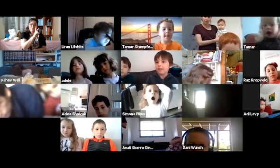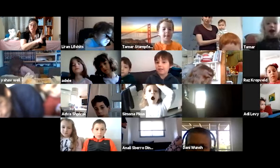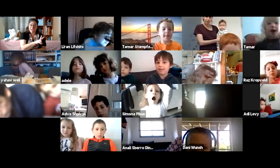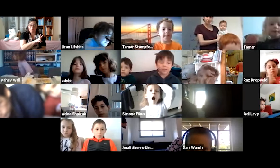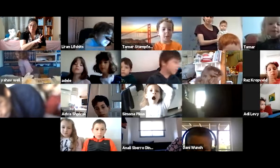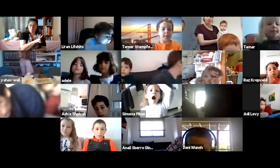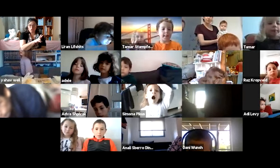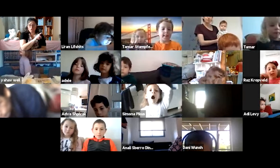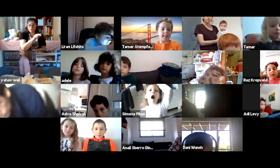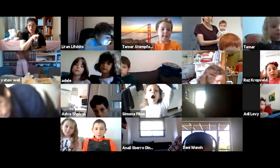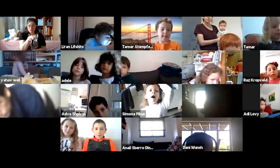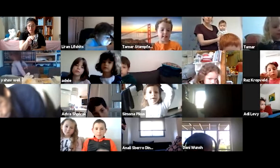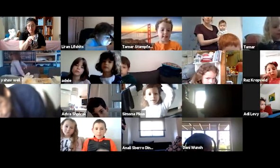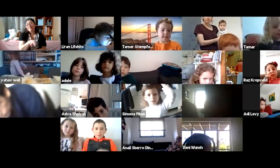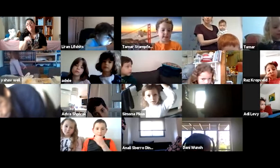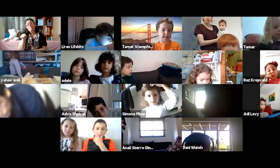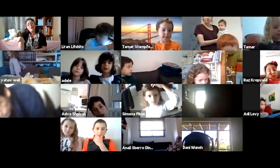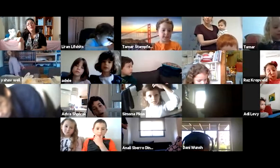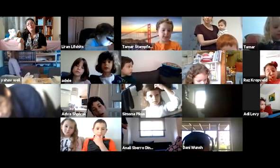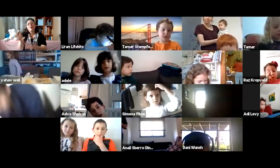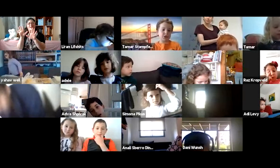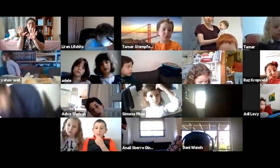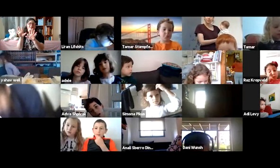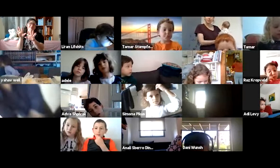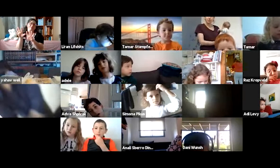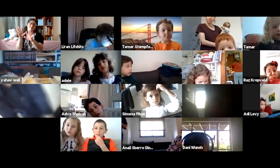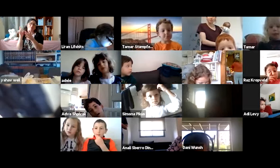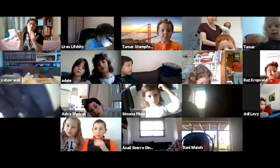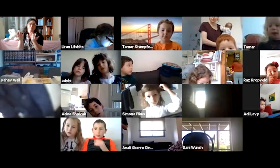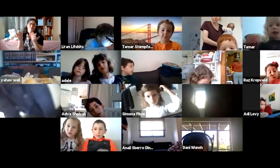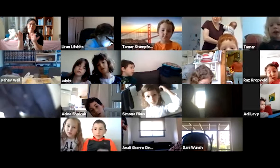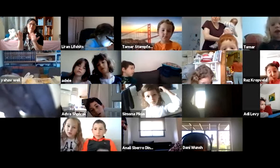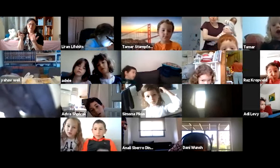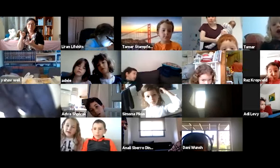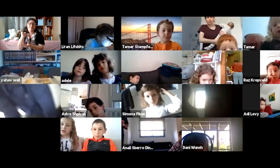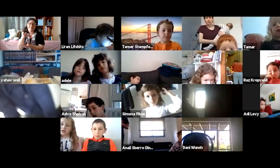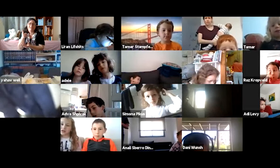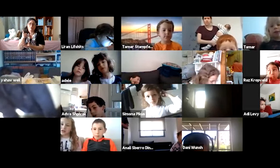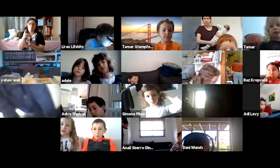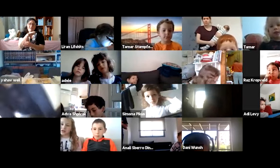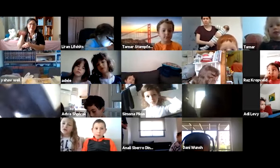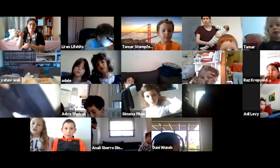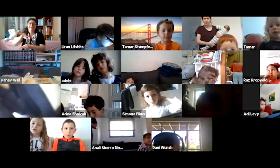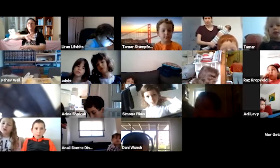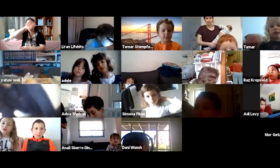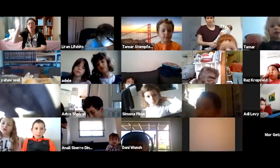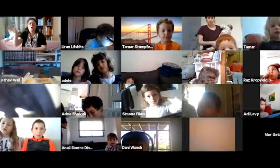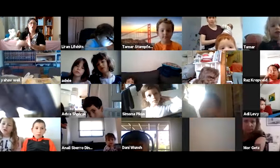אותיות, פה יש לנו 10 אצבעות. ואיתם אנחנו מעייתים את כל